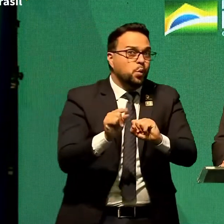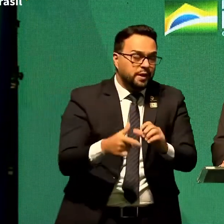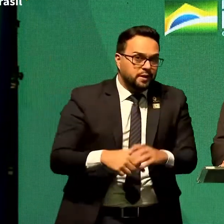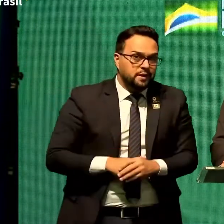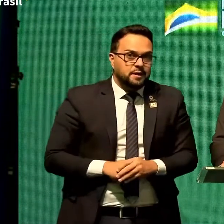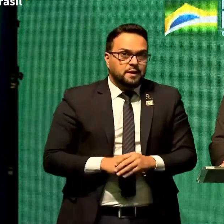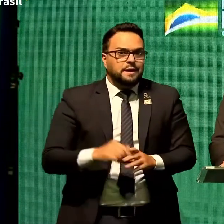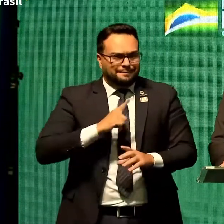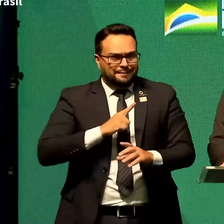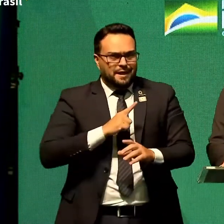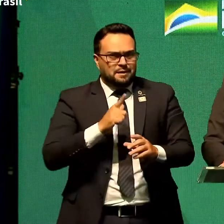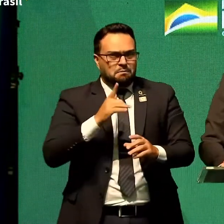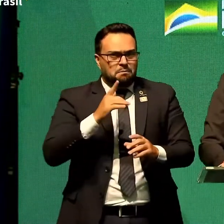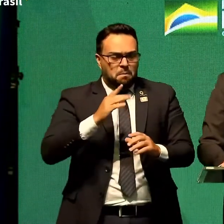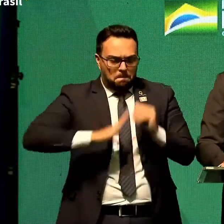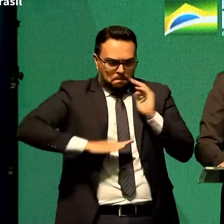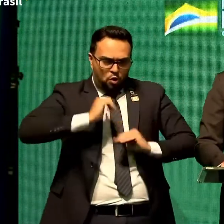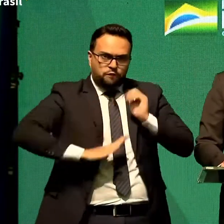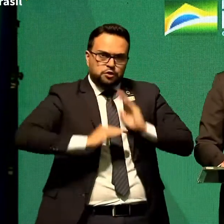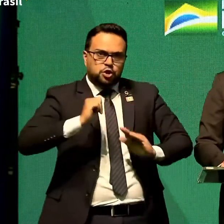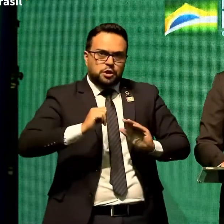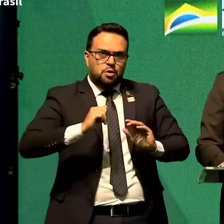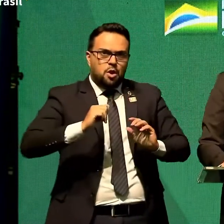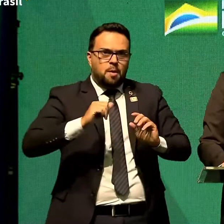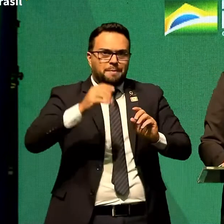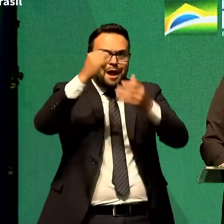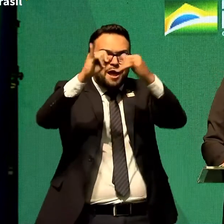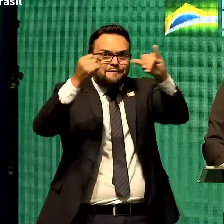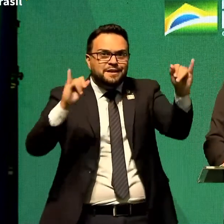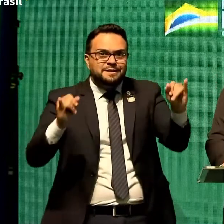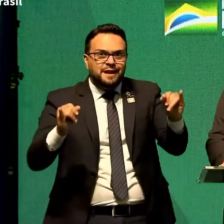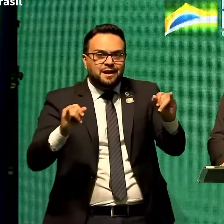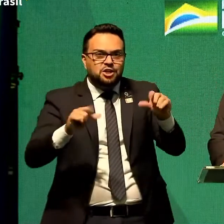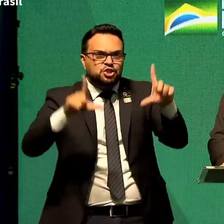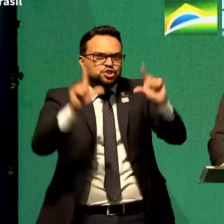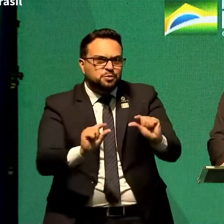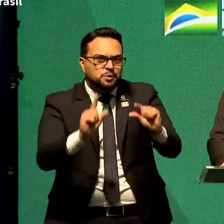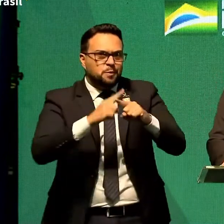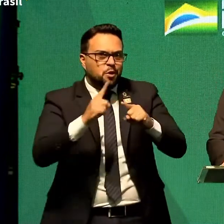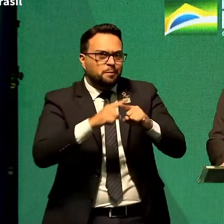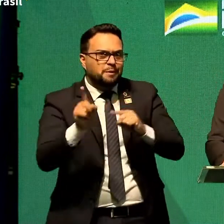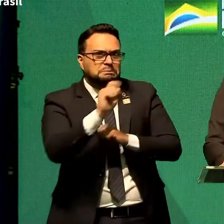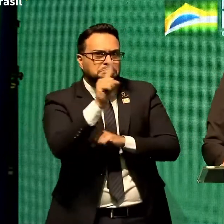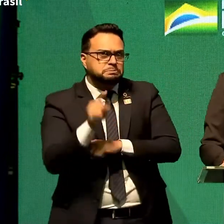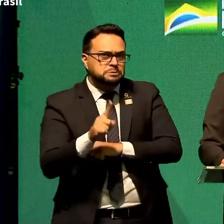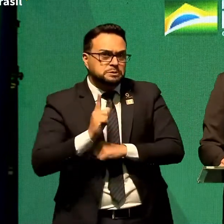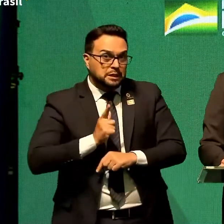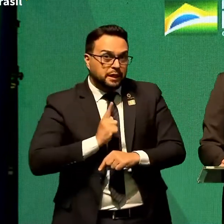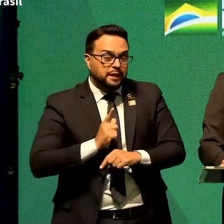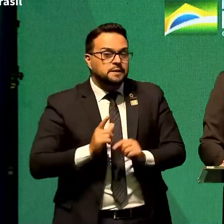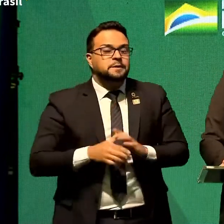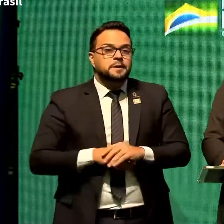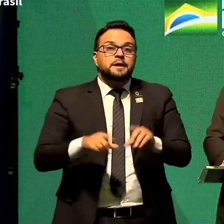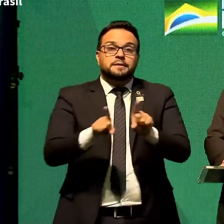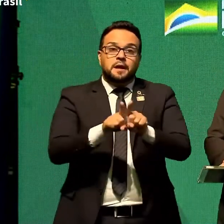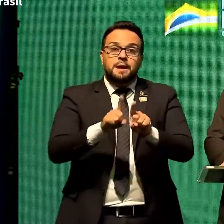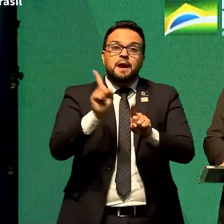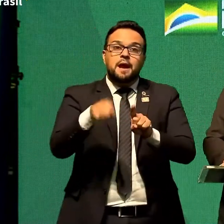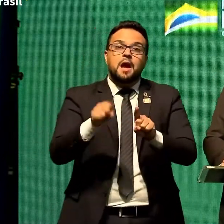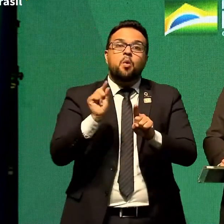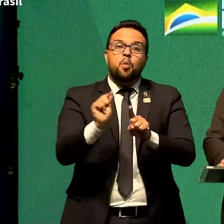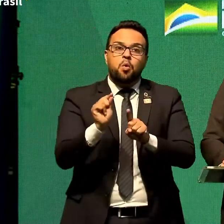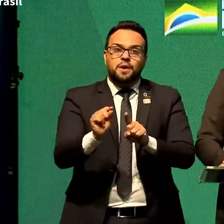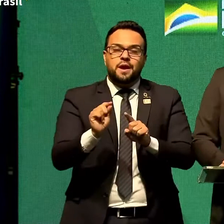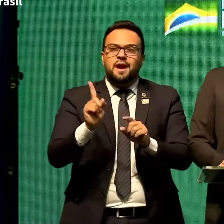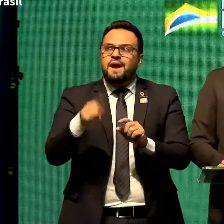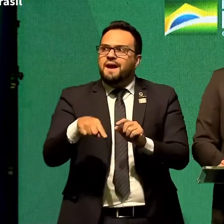conter a quantidade de problemas que podemos ter pela frente e outra é uma explosão por maldade ou